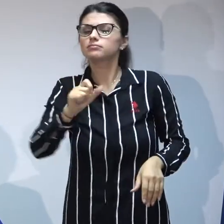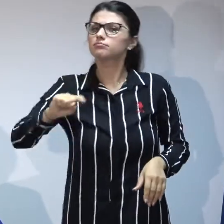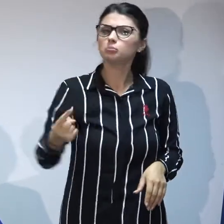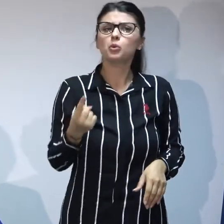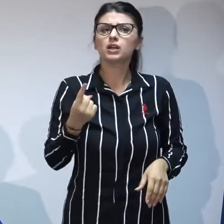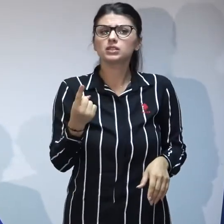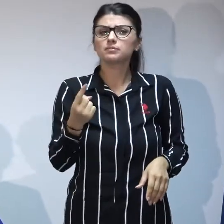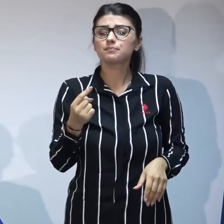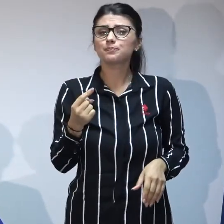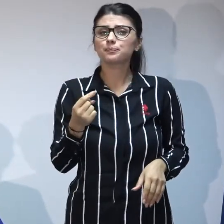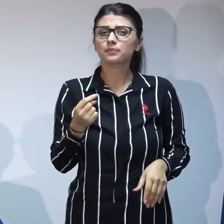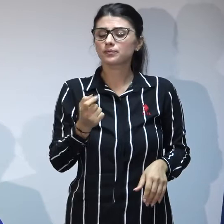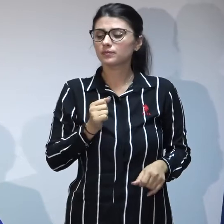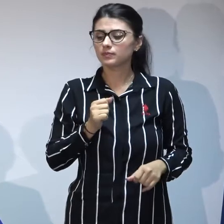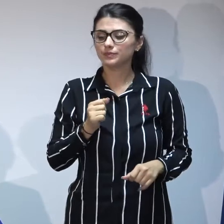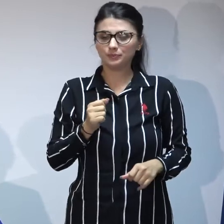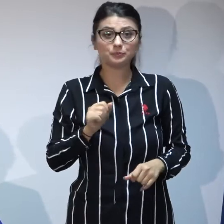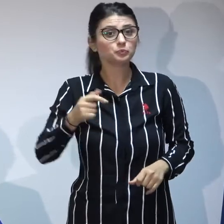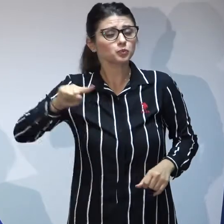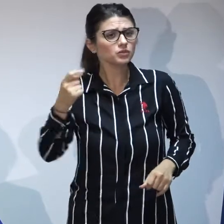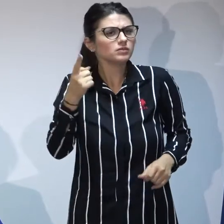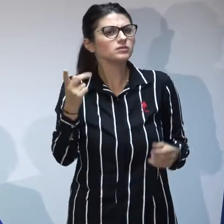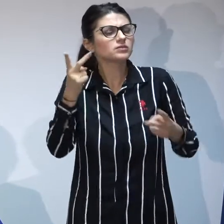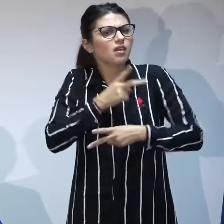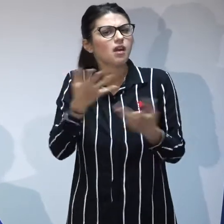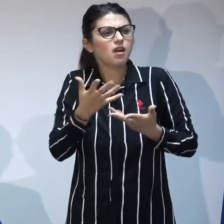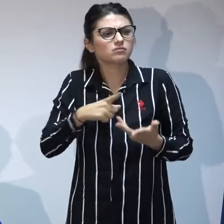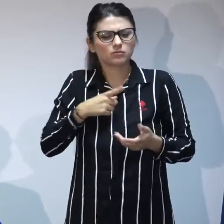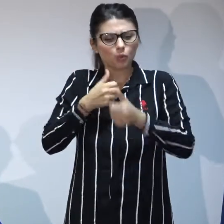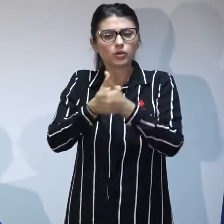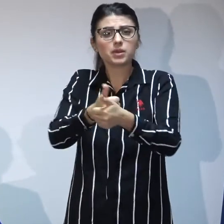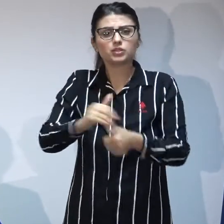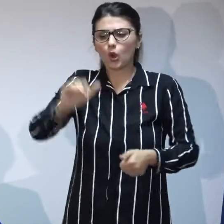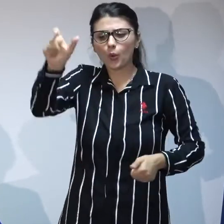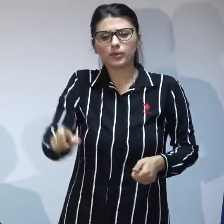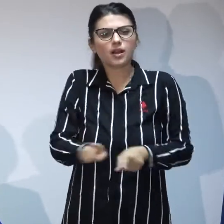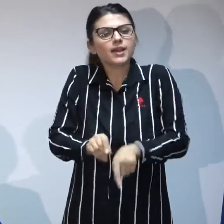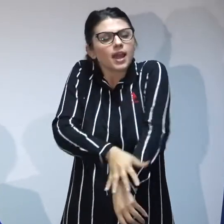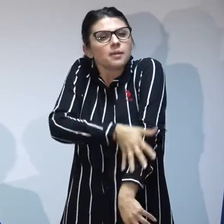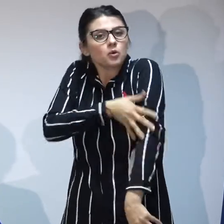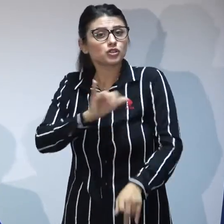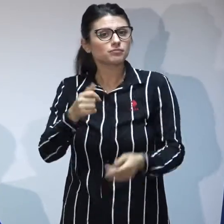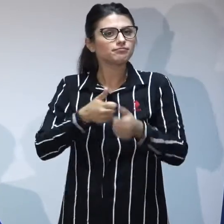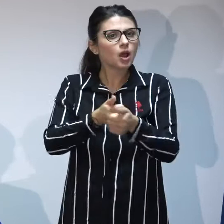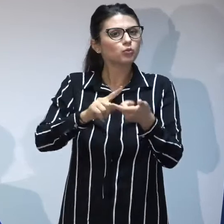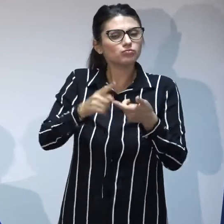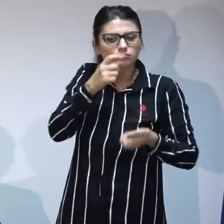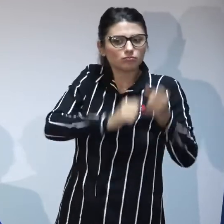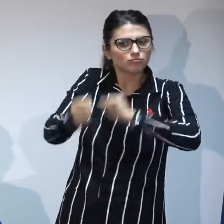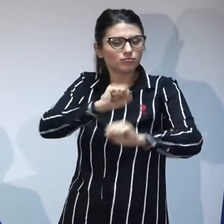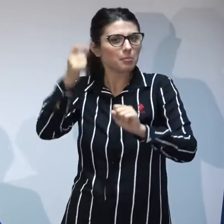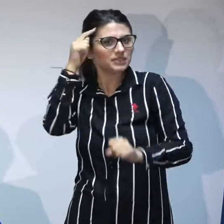înțelege care este profilul emoțional și psihic al copiilului dincolo